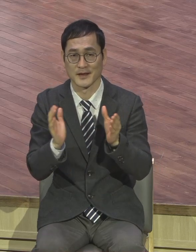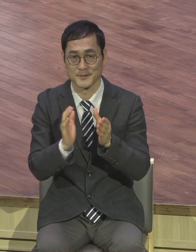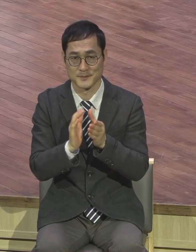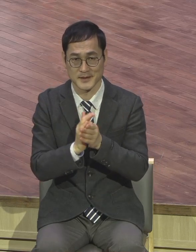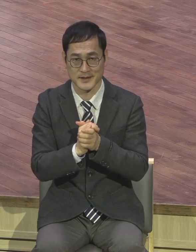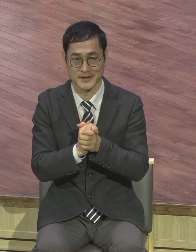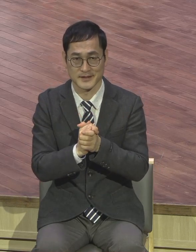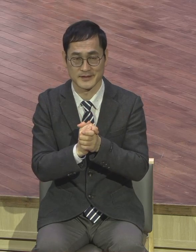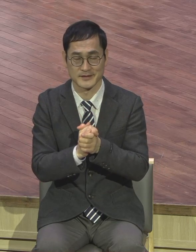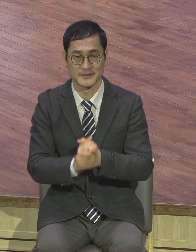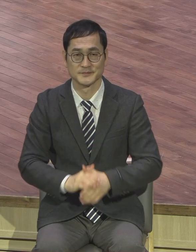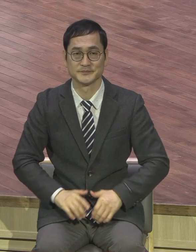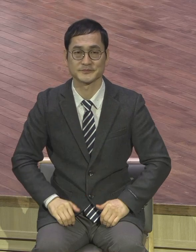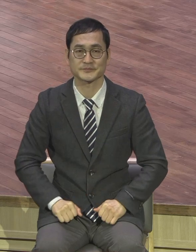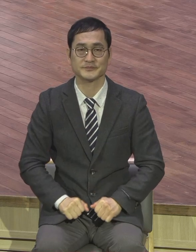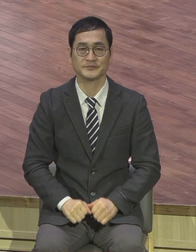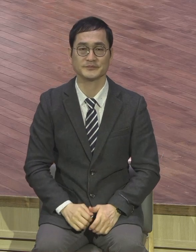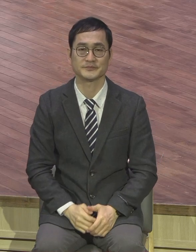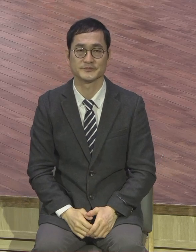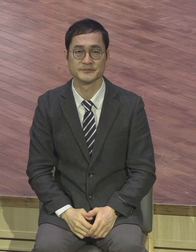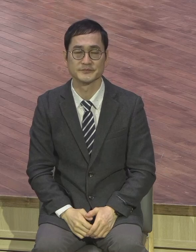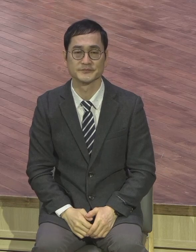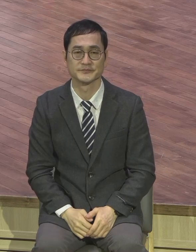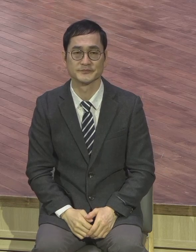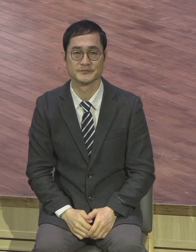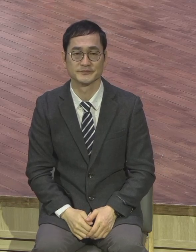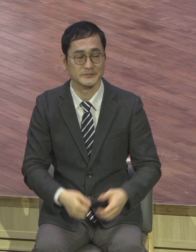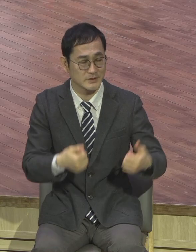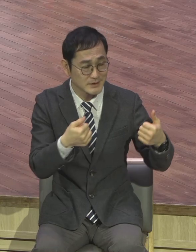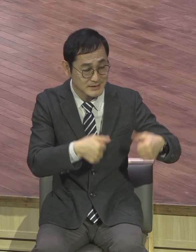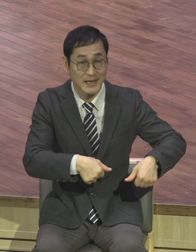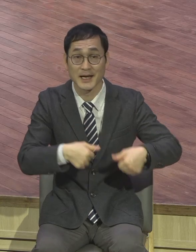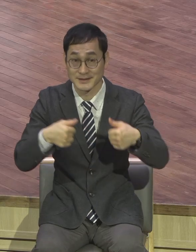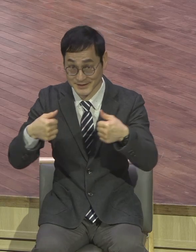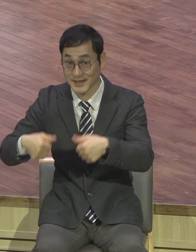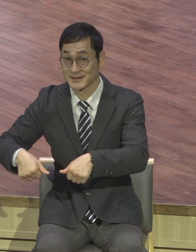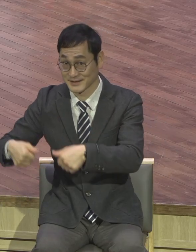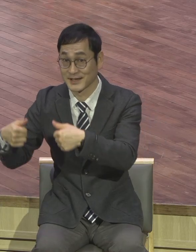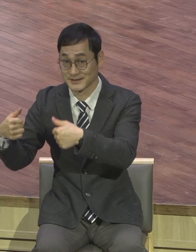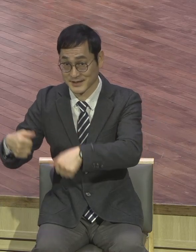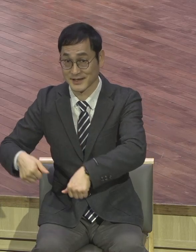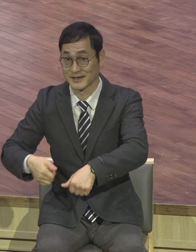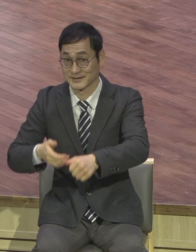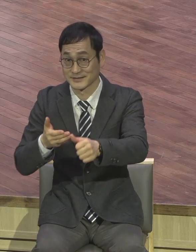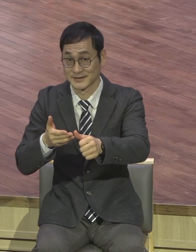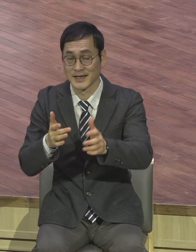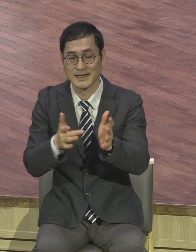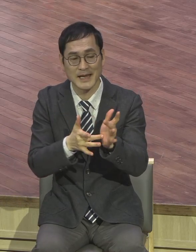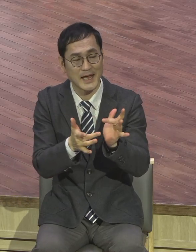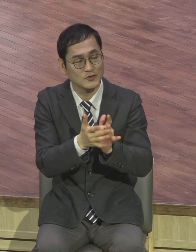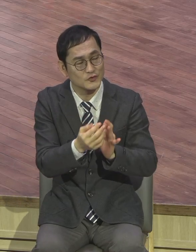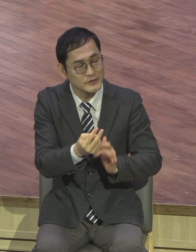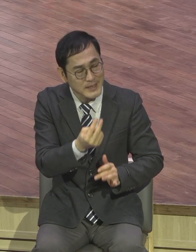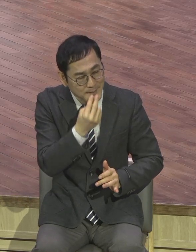아멘. 우리 서로 다 인사하세요. 가족들끼리 서로 인사하세요. 예수 생명을 누립시다.